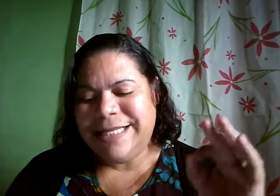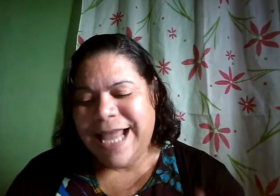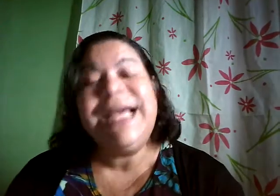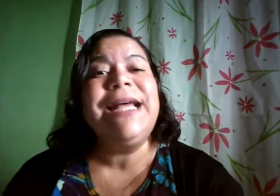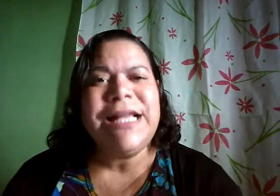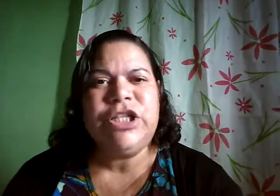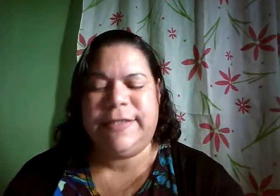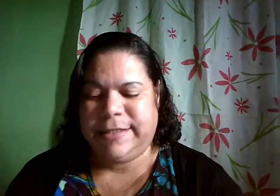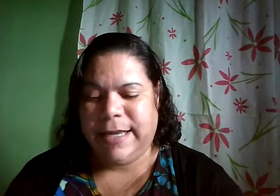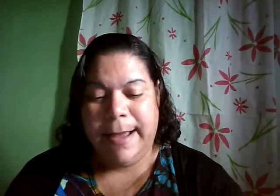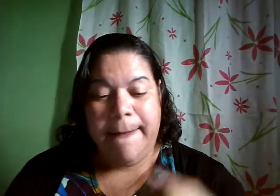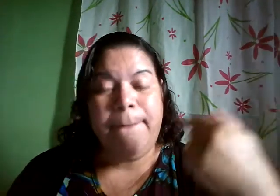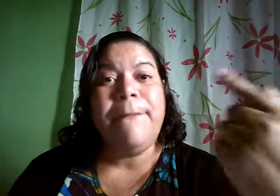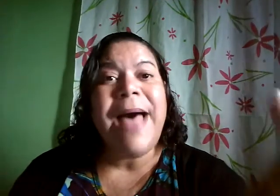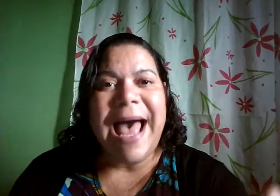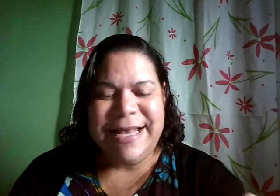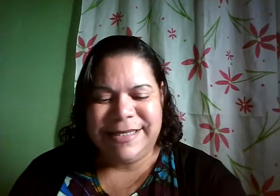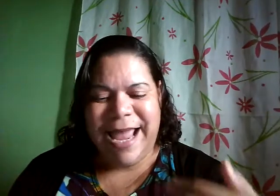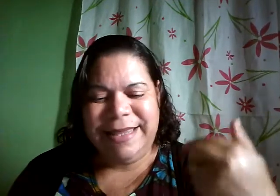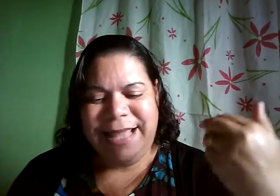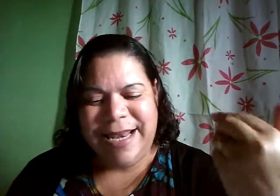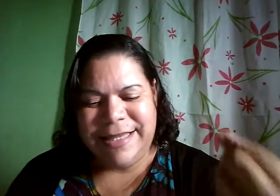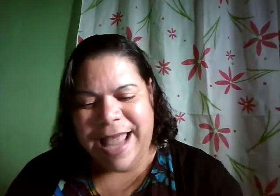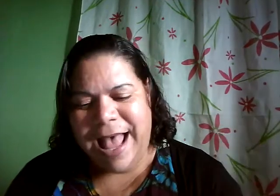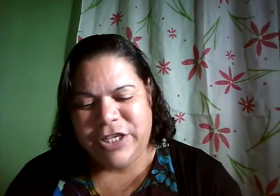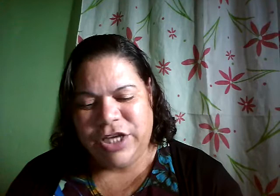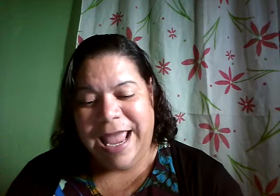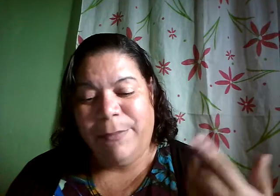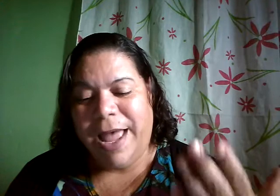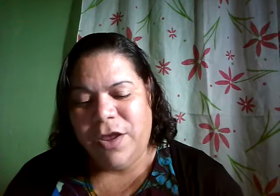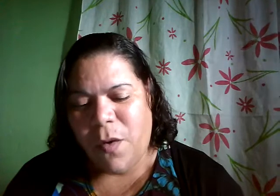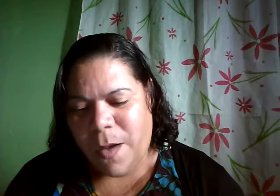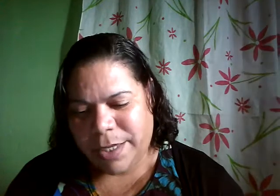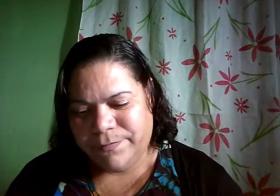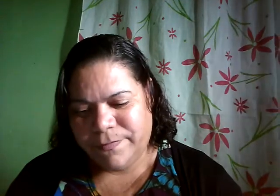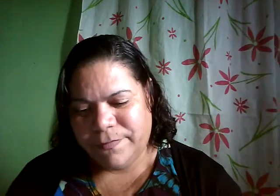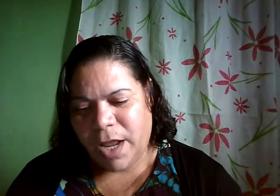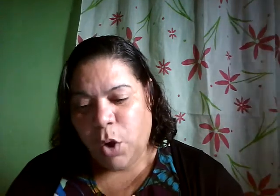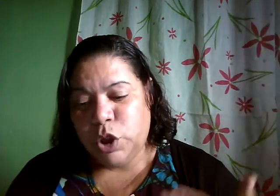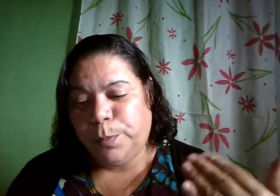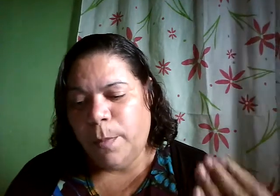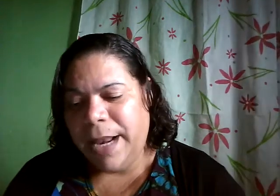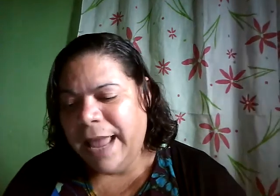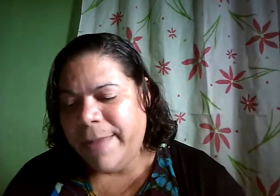ser grandes, mas a eternidade é maior. Os problemas